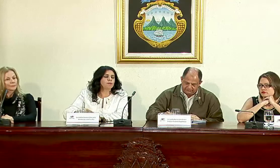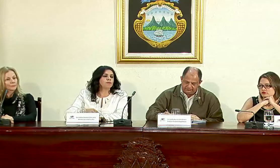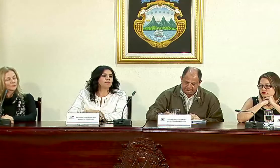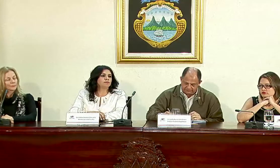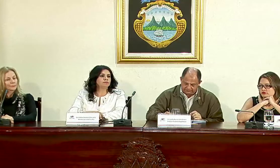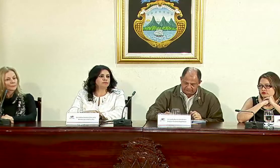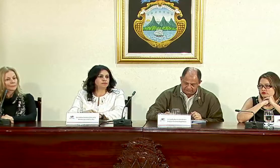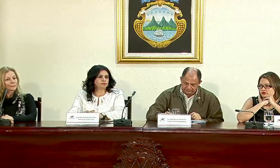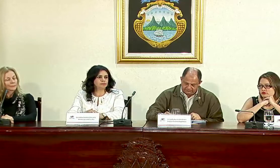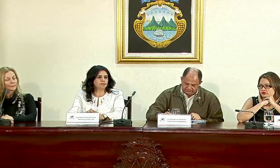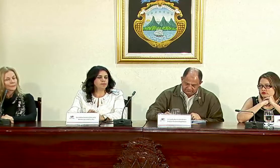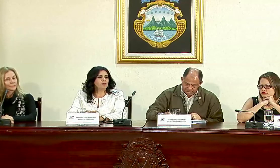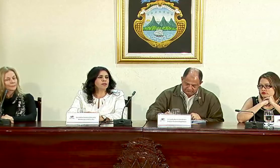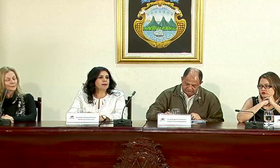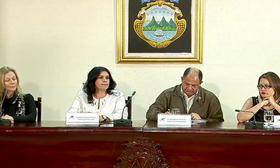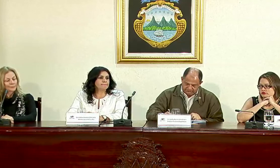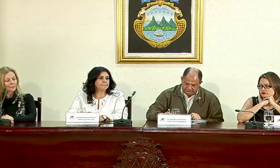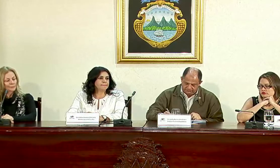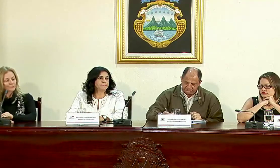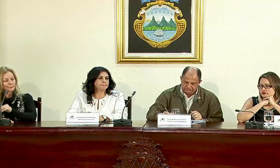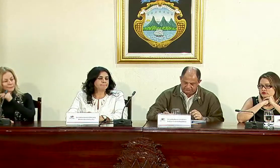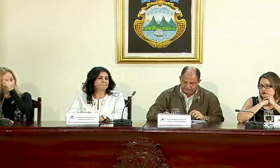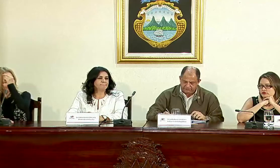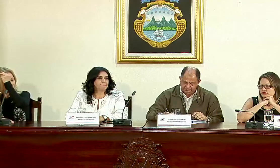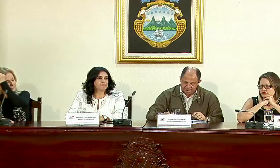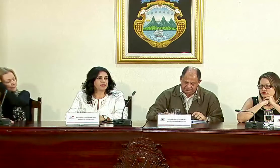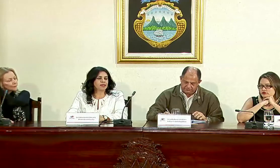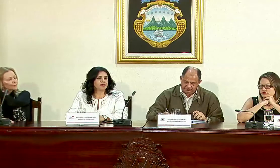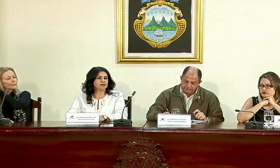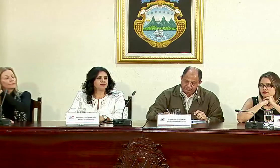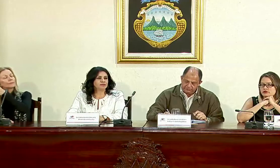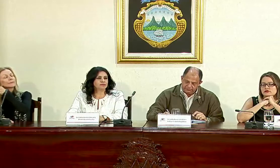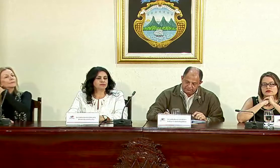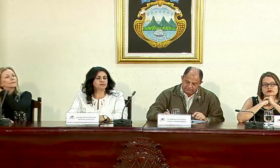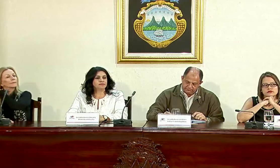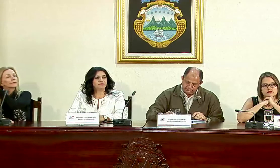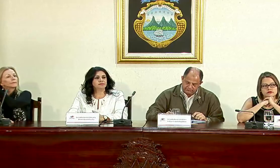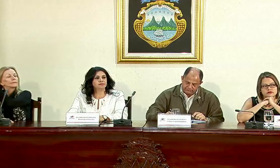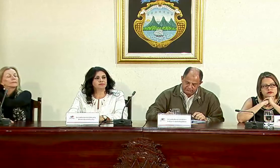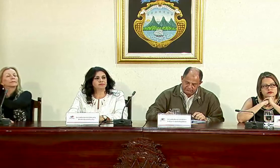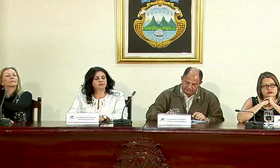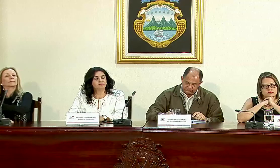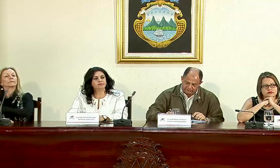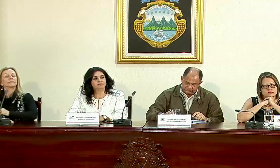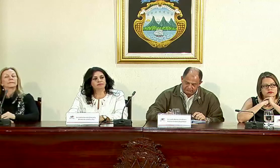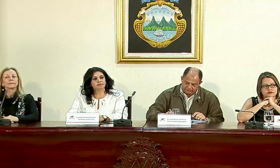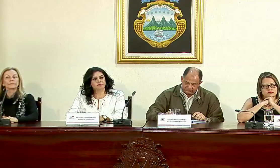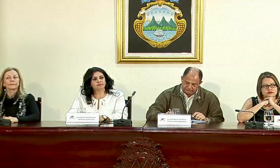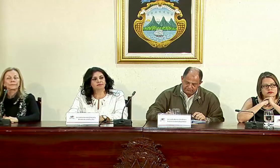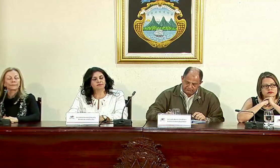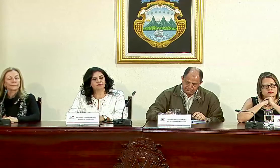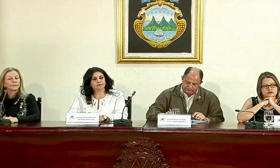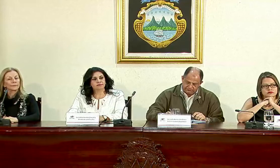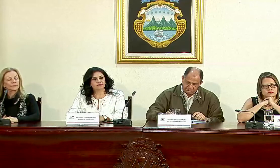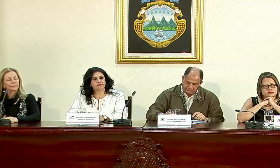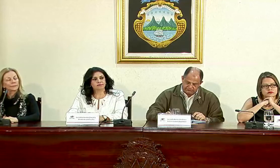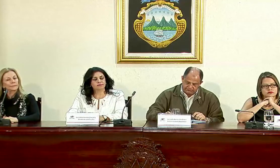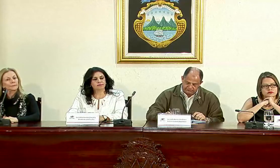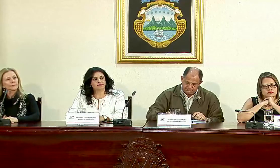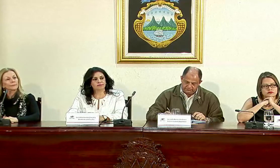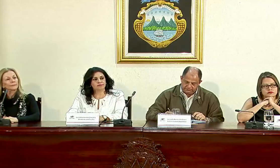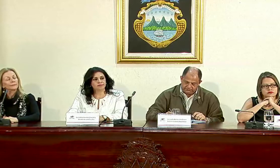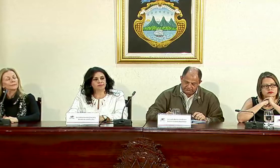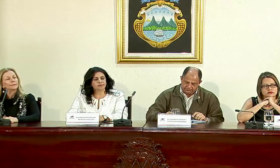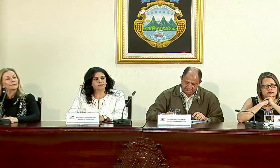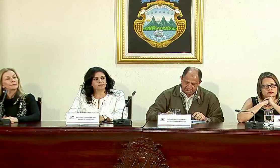de los 24 millones y aún se desconoce en qué se va a hacer esa inversión quería saber en qué estado está la negociación y en el